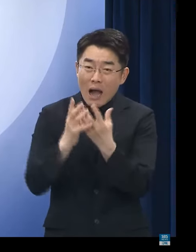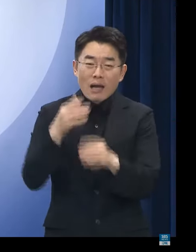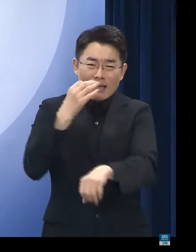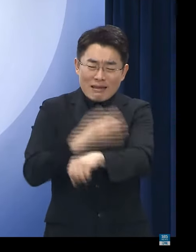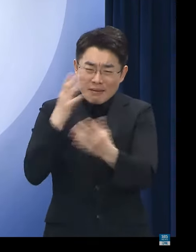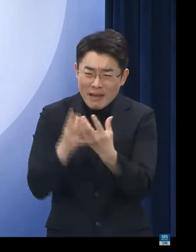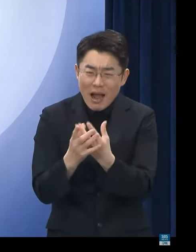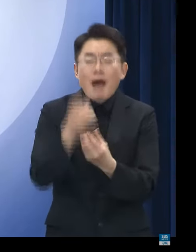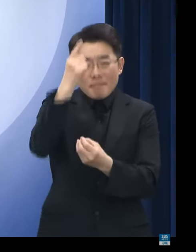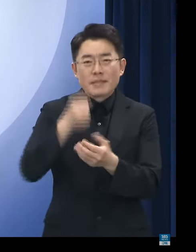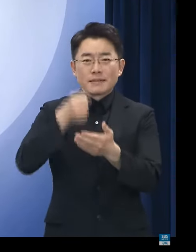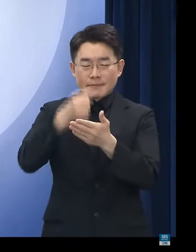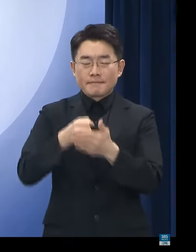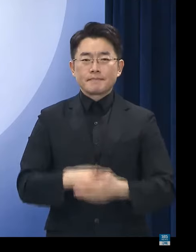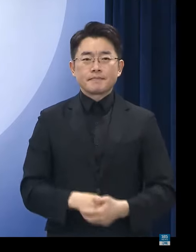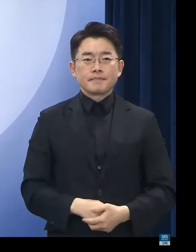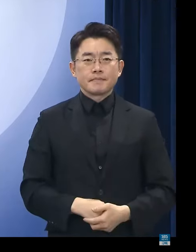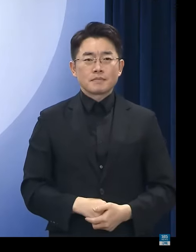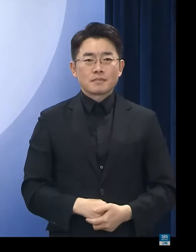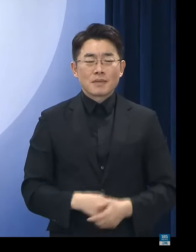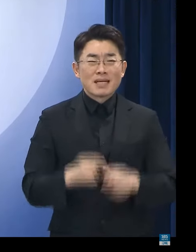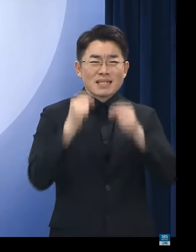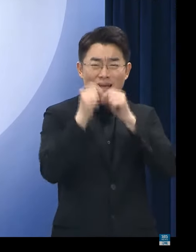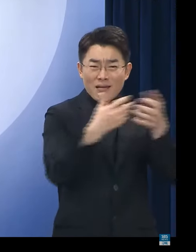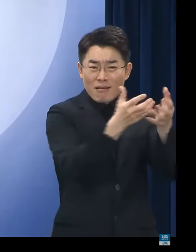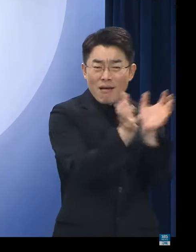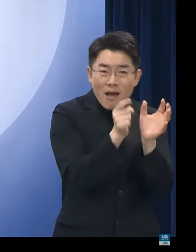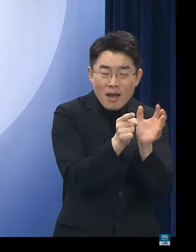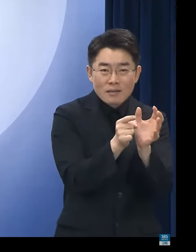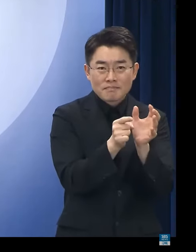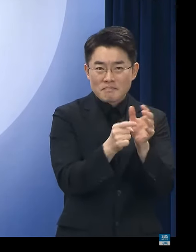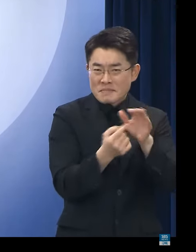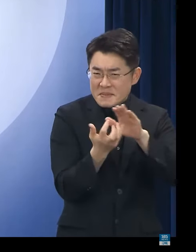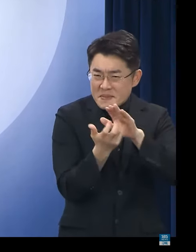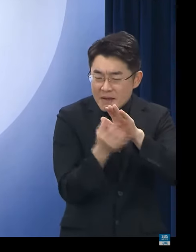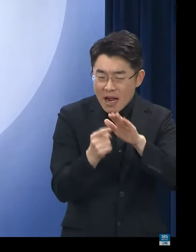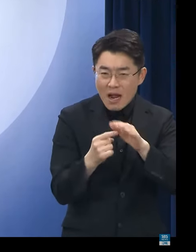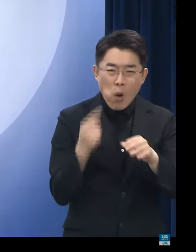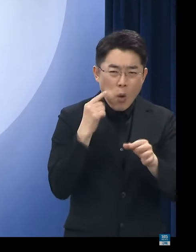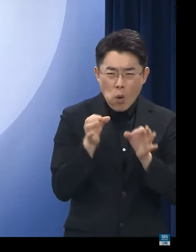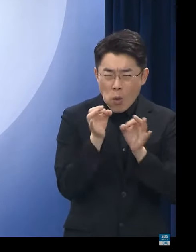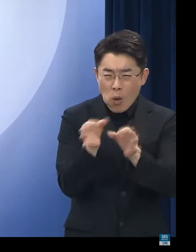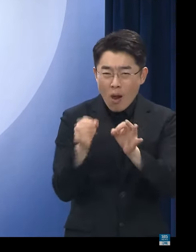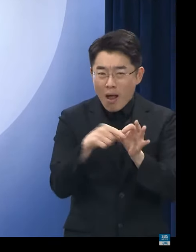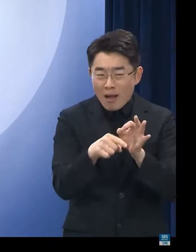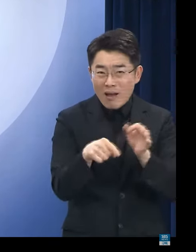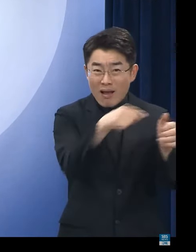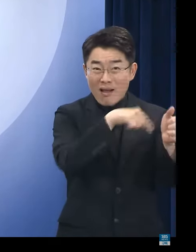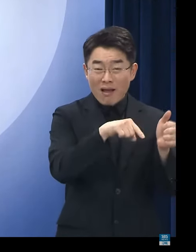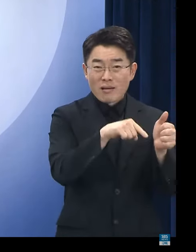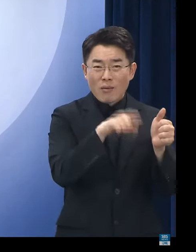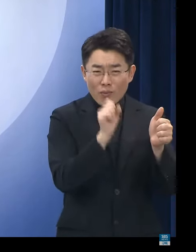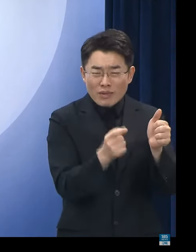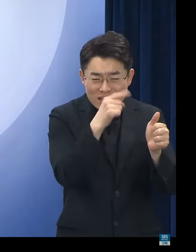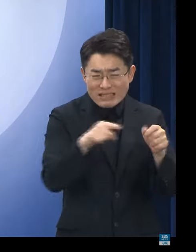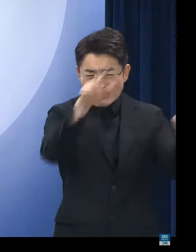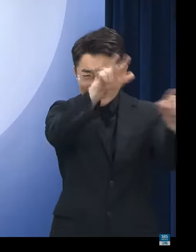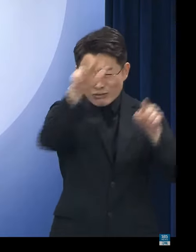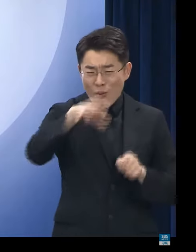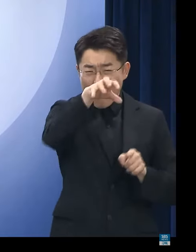지능적이고 조직적인 범죄로 다양한 피해 사례가 전국 각지에서